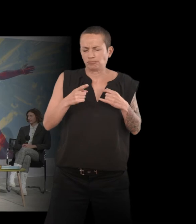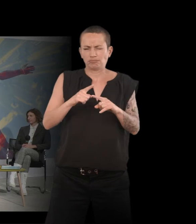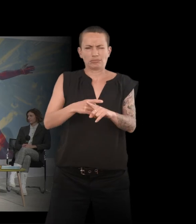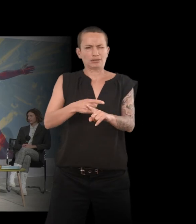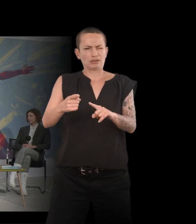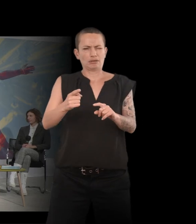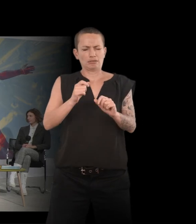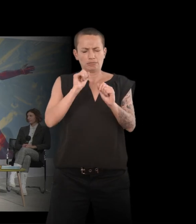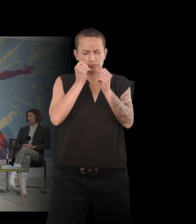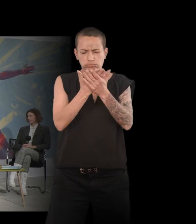inattendu,